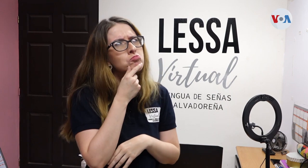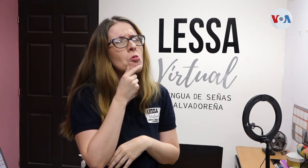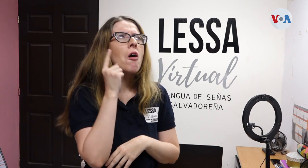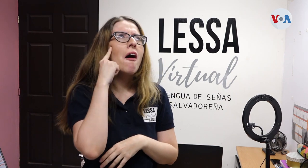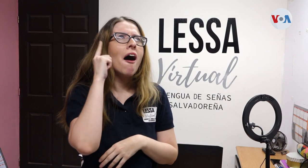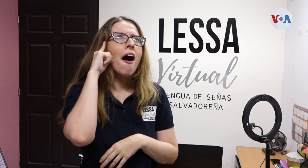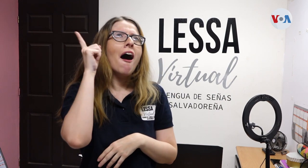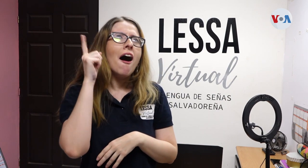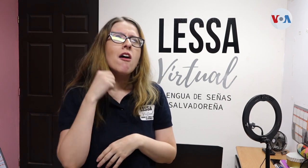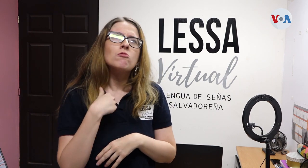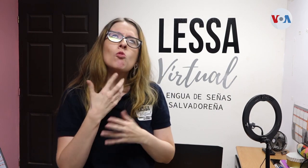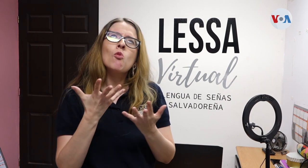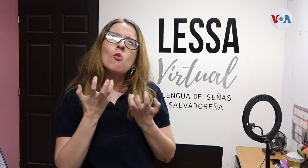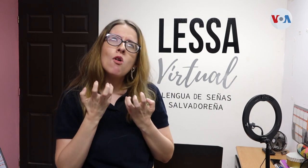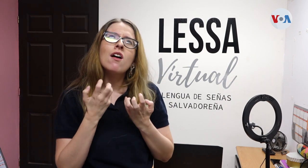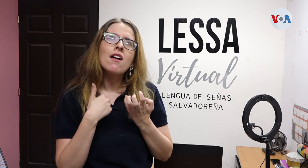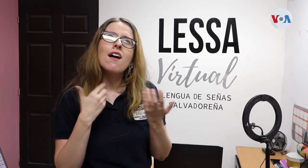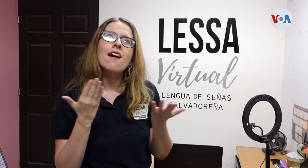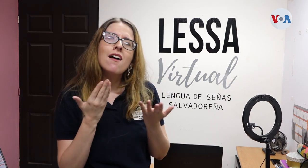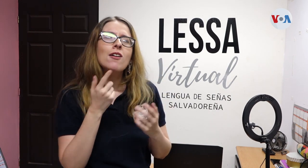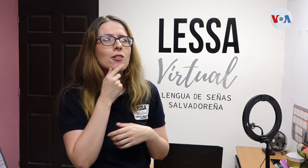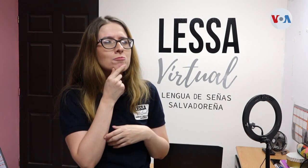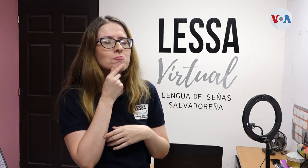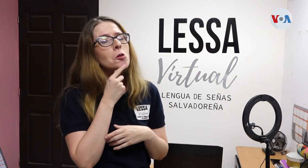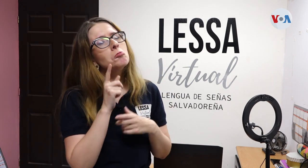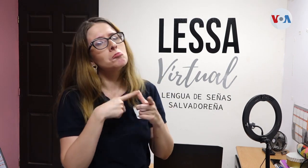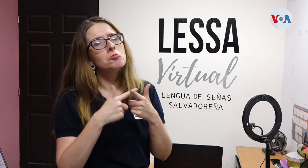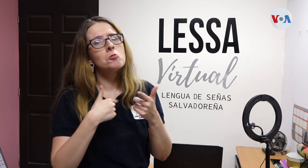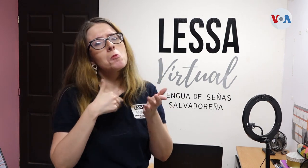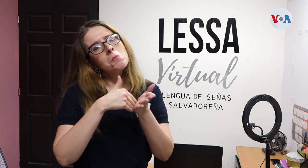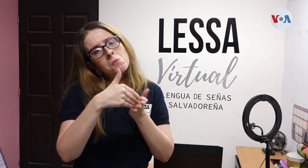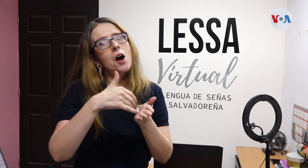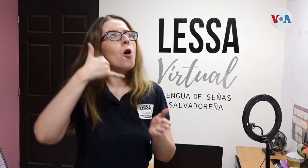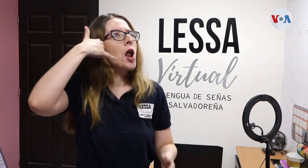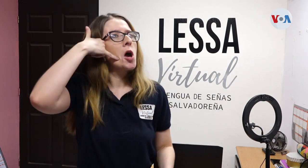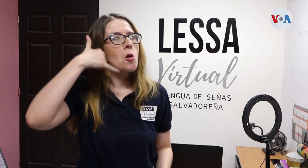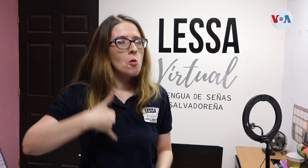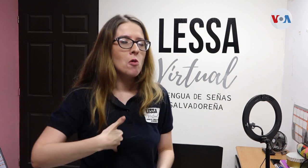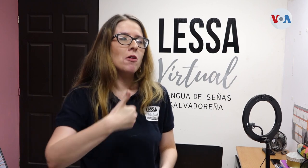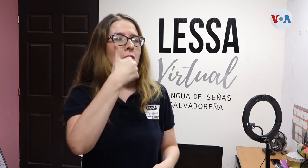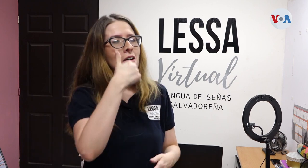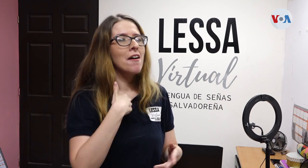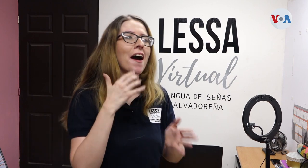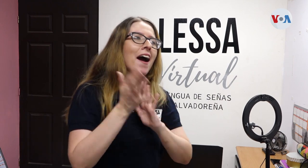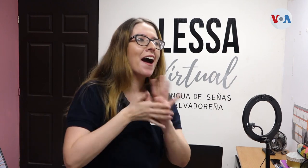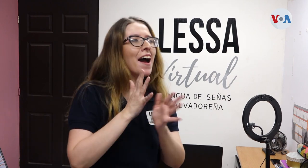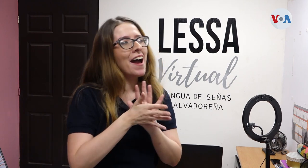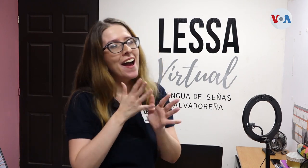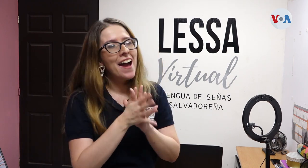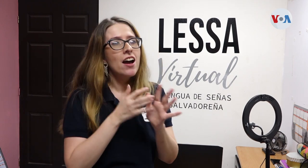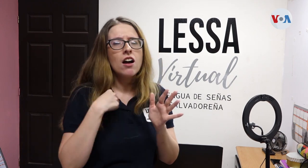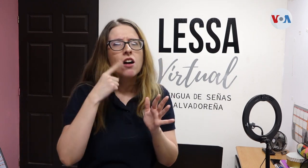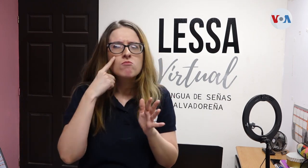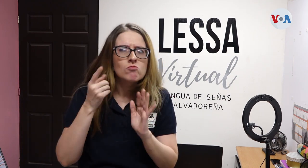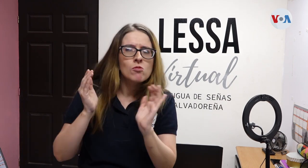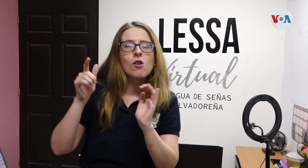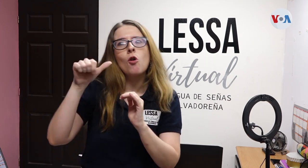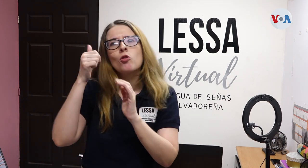no hay nadie que hable sobre la lengua de señas. Y se me ocurrió iniciar a grabarme con mi